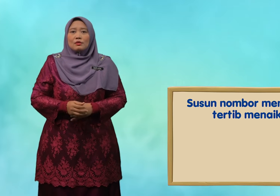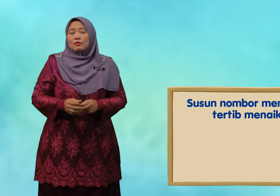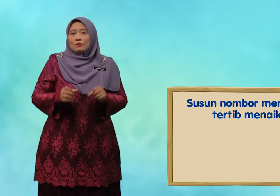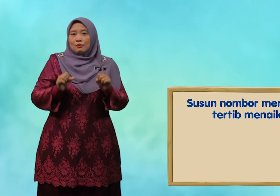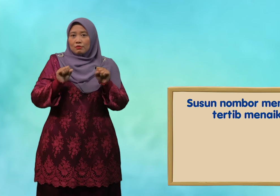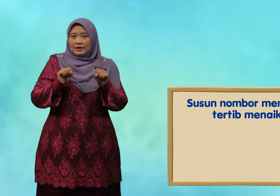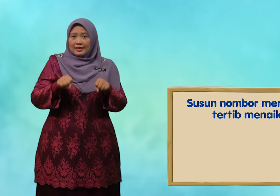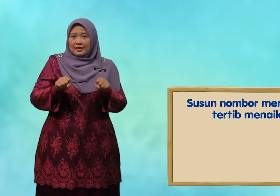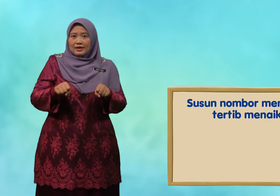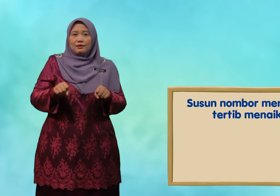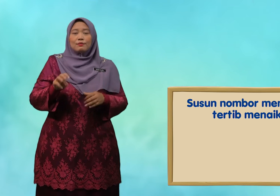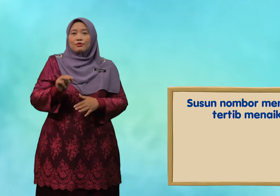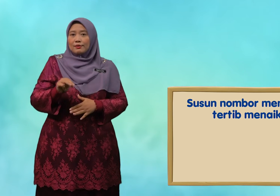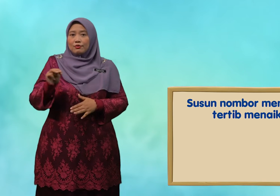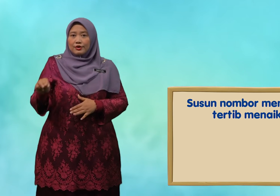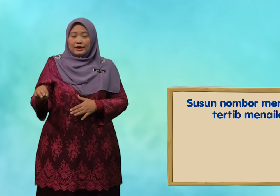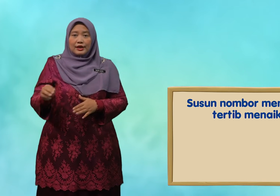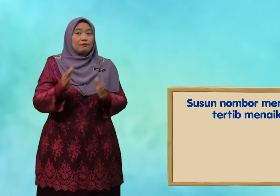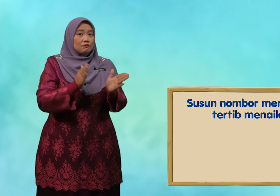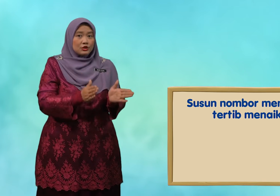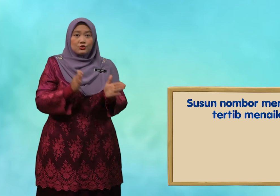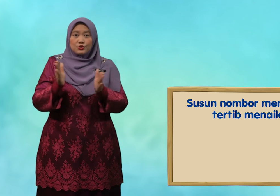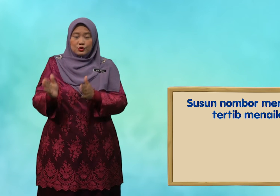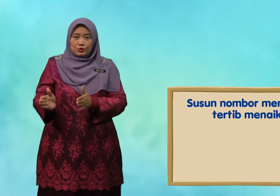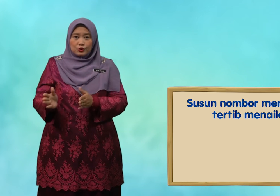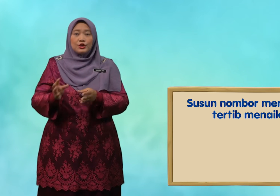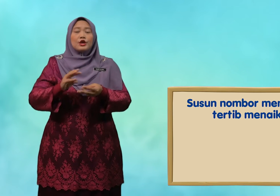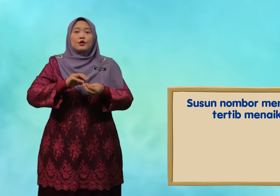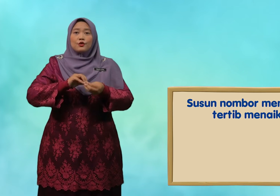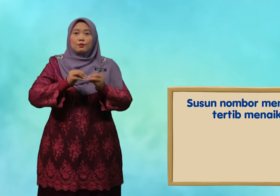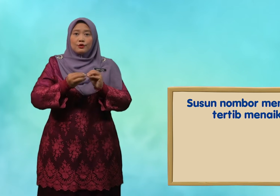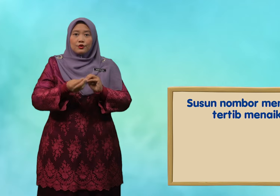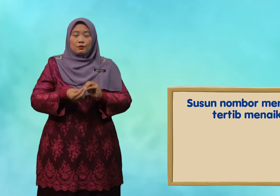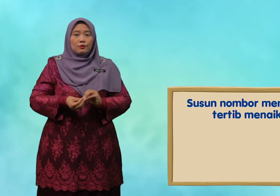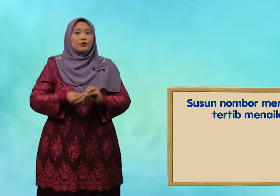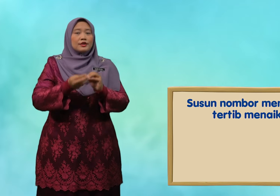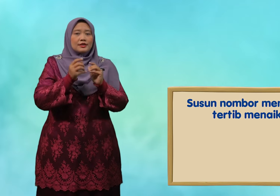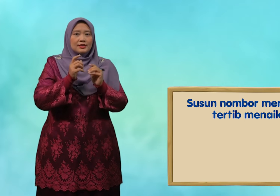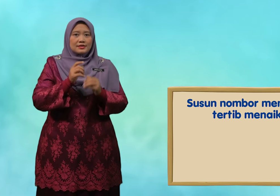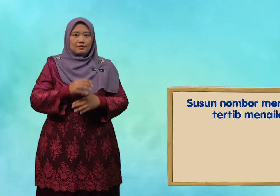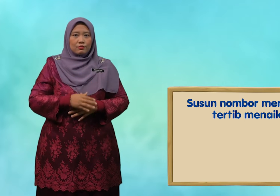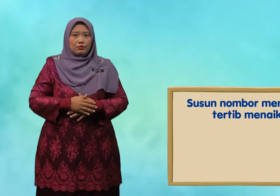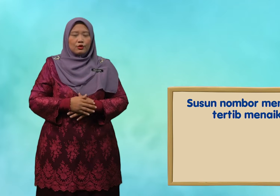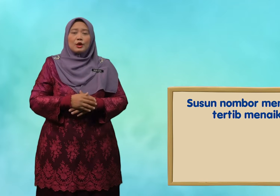bolehkah murid-murid menyusun nombor-nombor tersebut